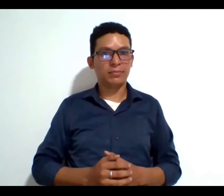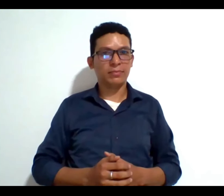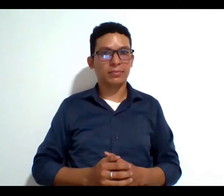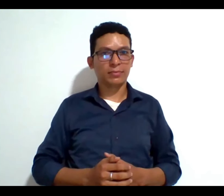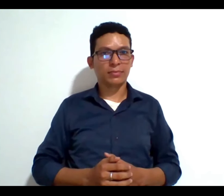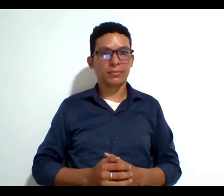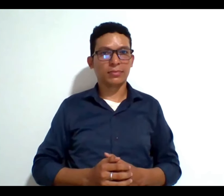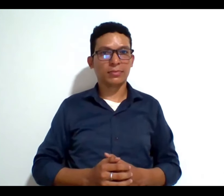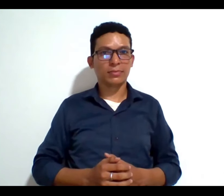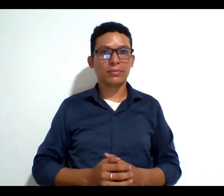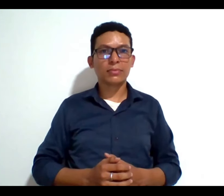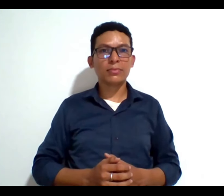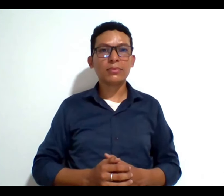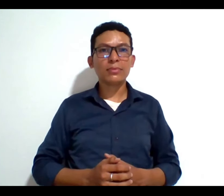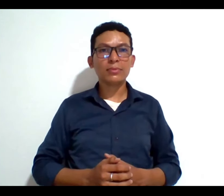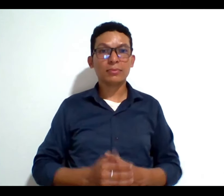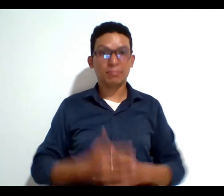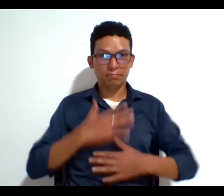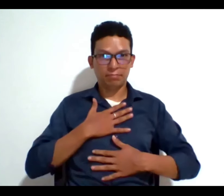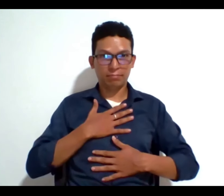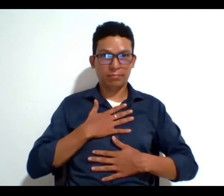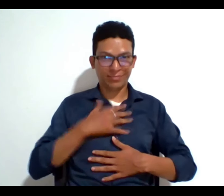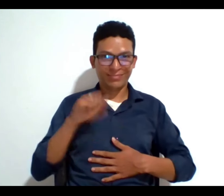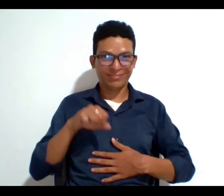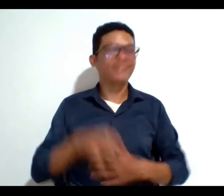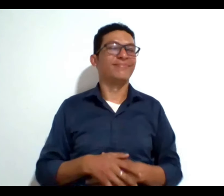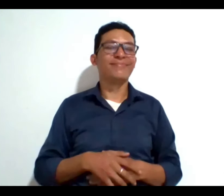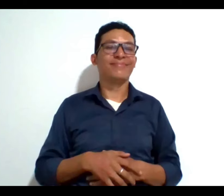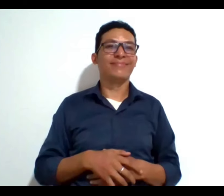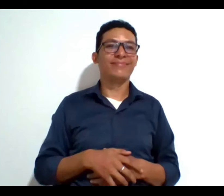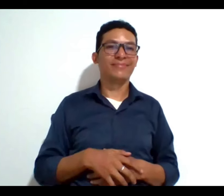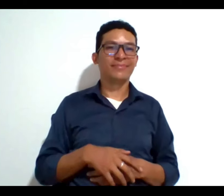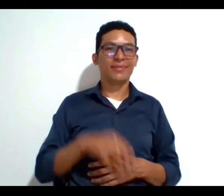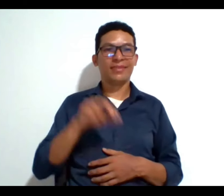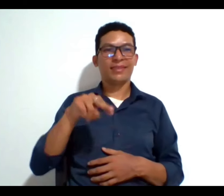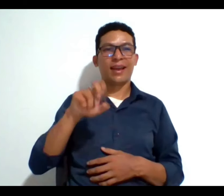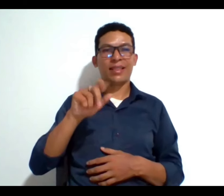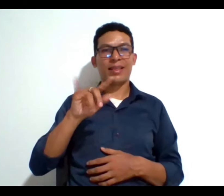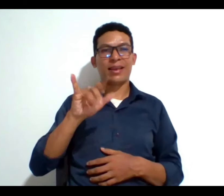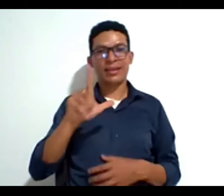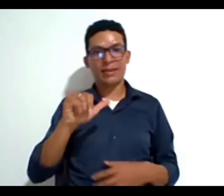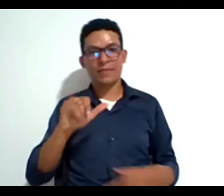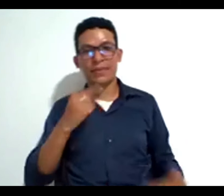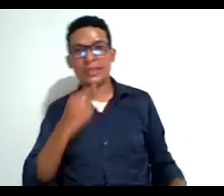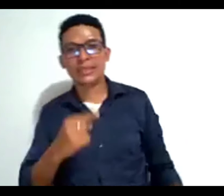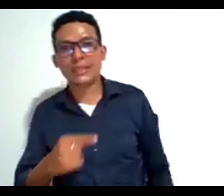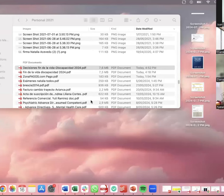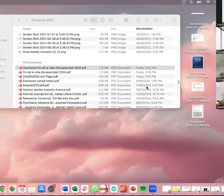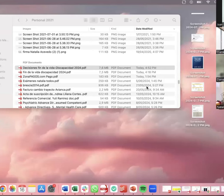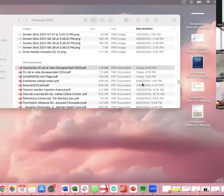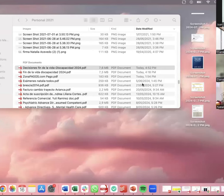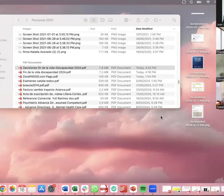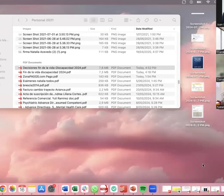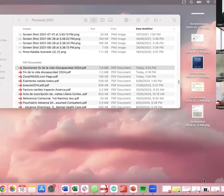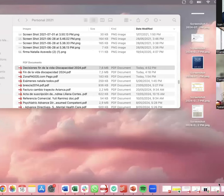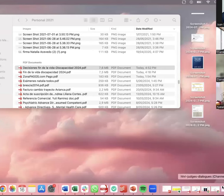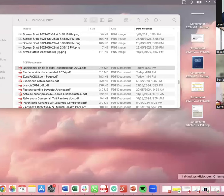me dices para mí cierto sí sí bueno yo creo que esa es la pregunta del millón